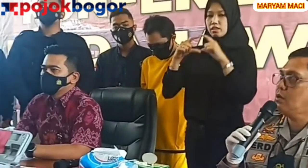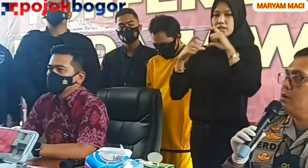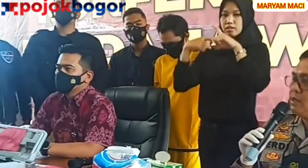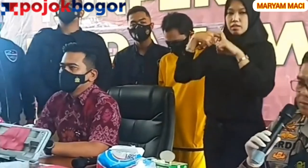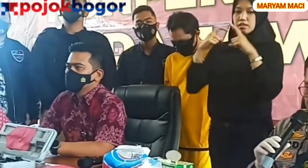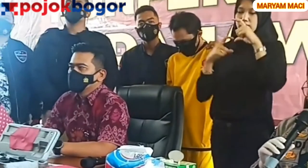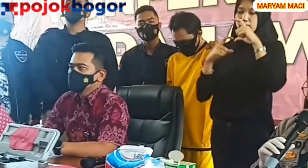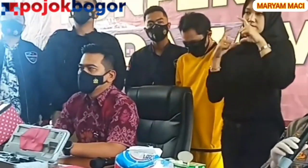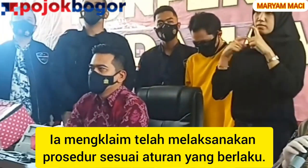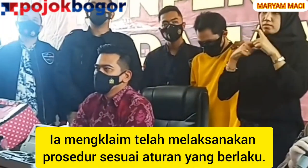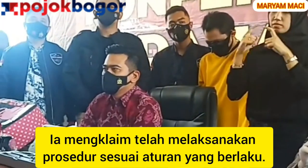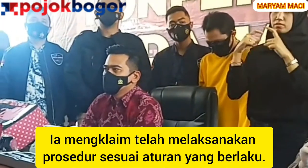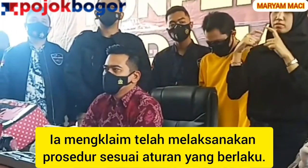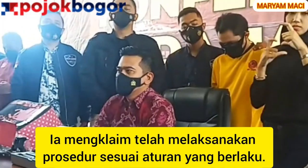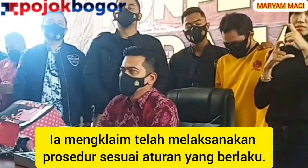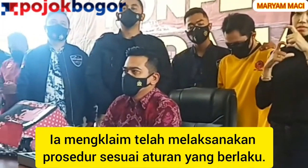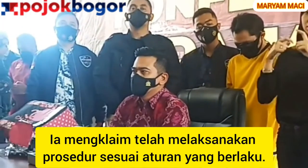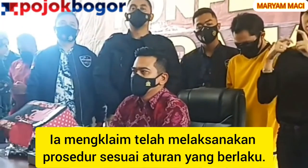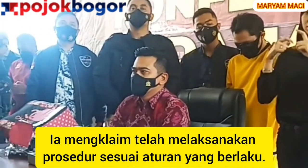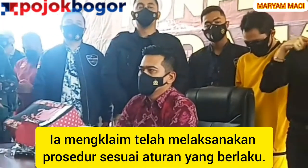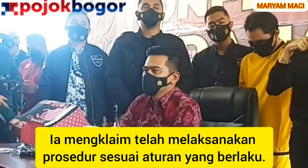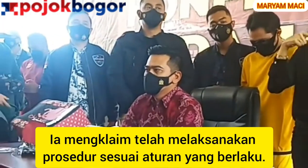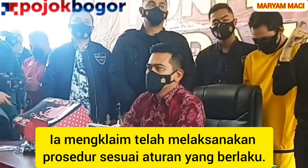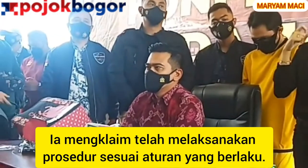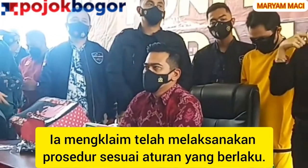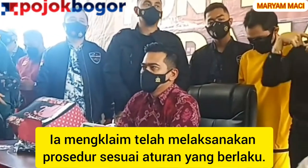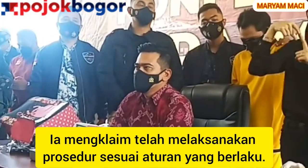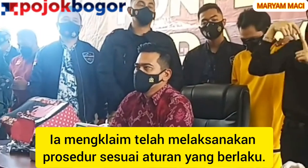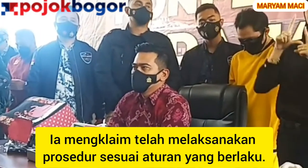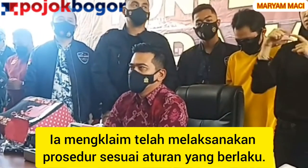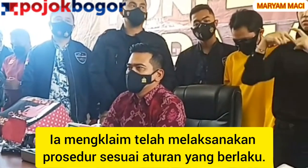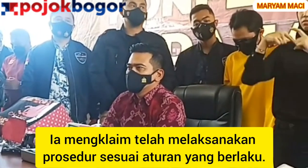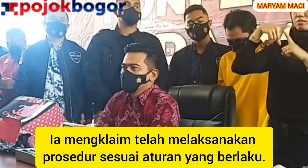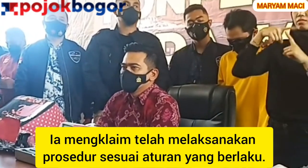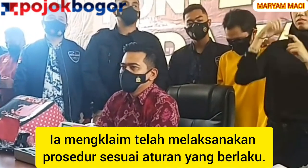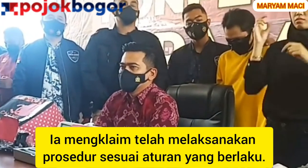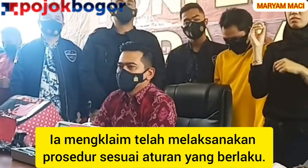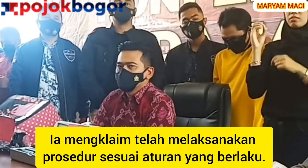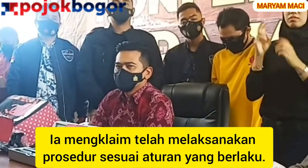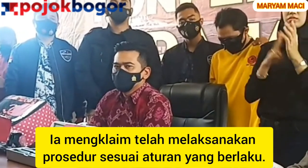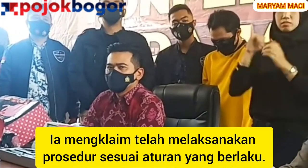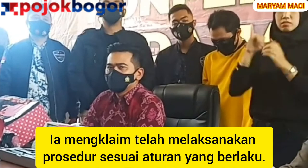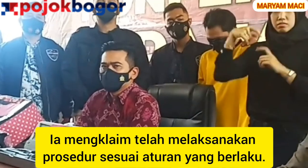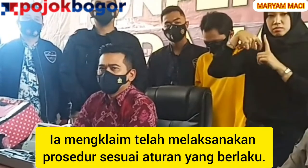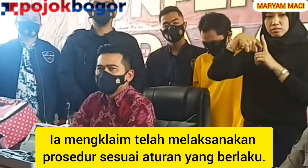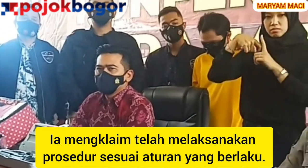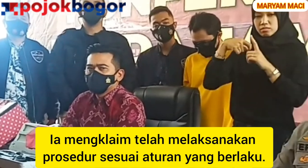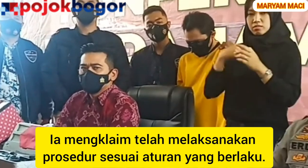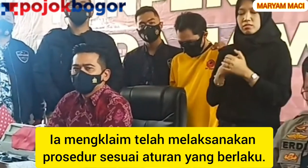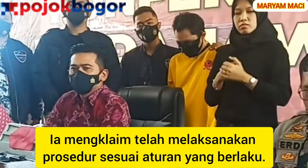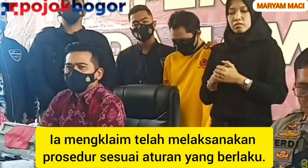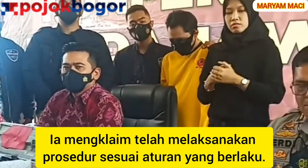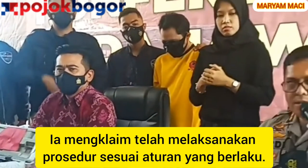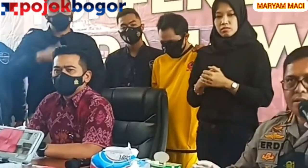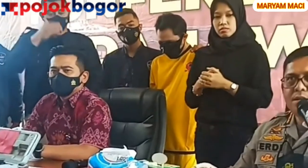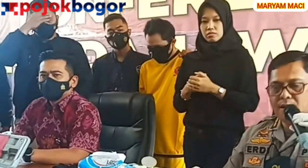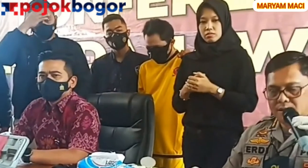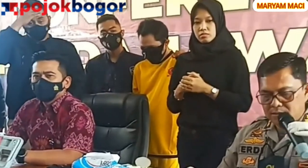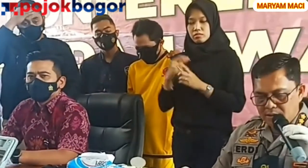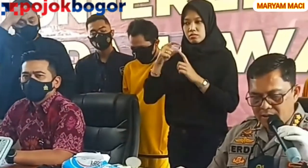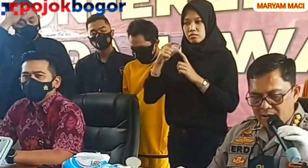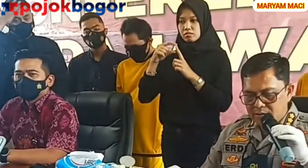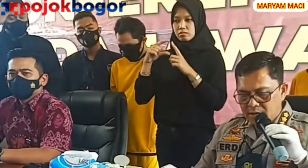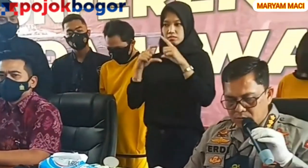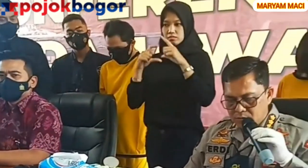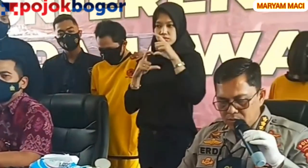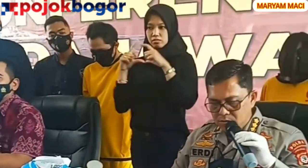elektronik dan atau dokumen elektronik yang memiliki muatan yang melanggar kesusilaan pasal 4